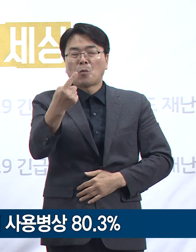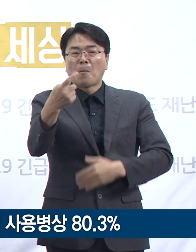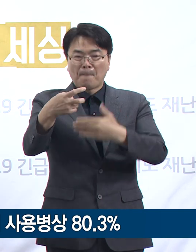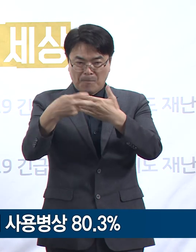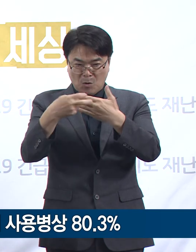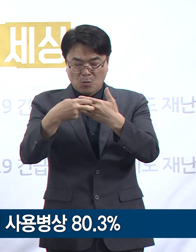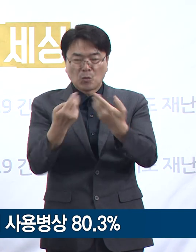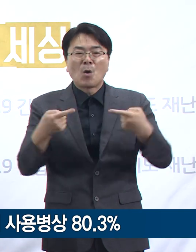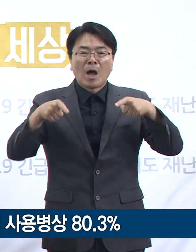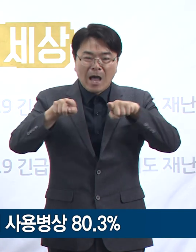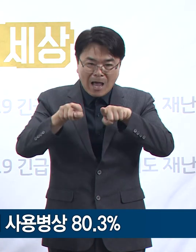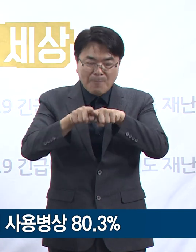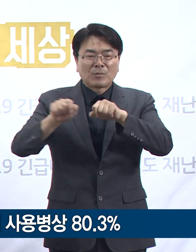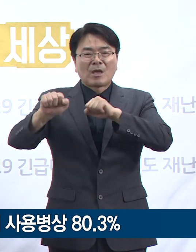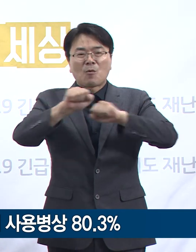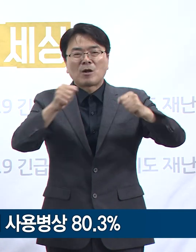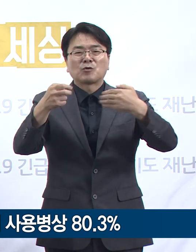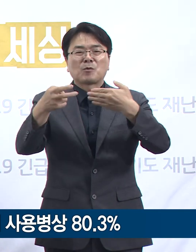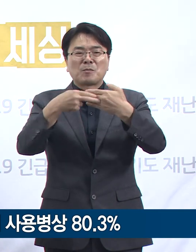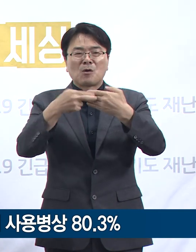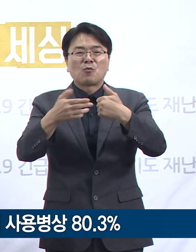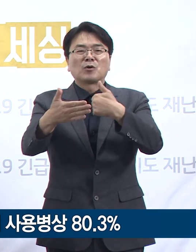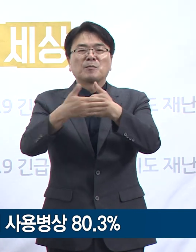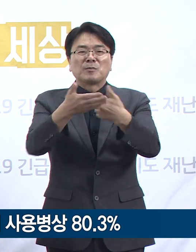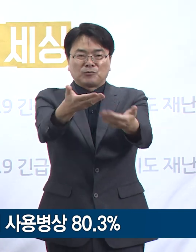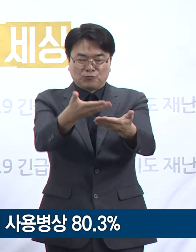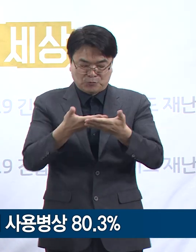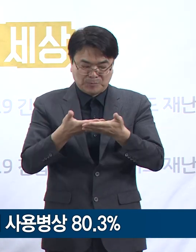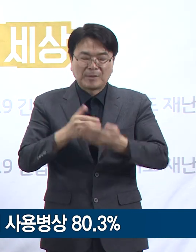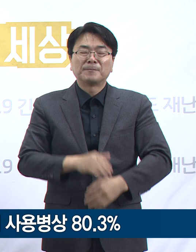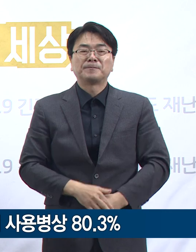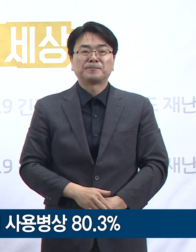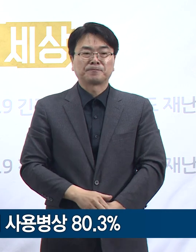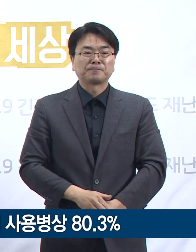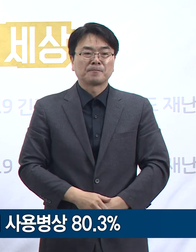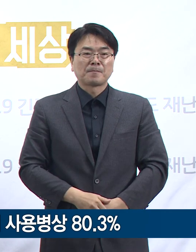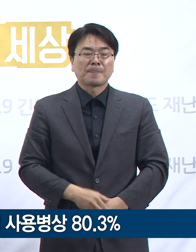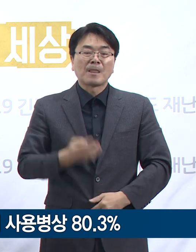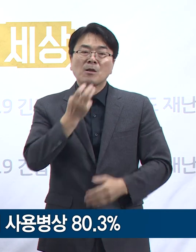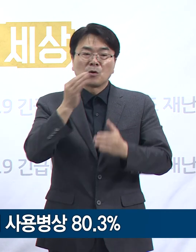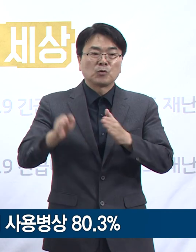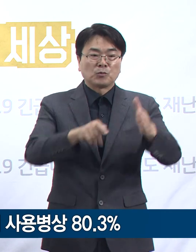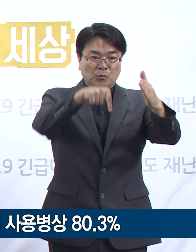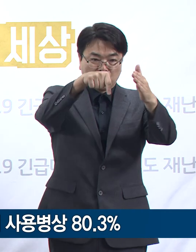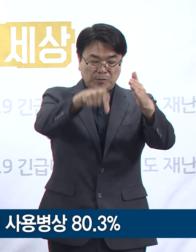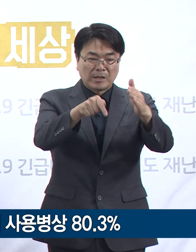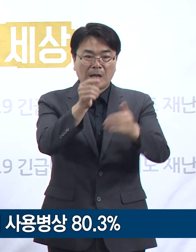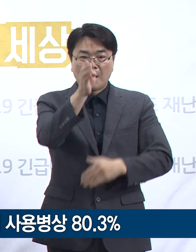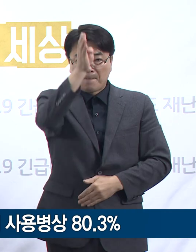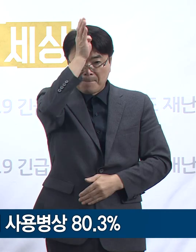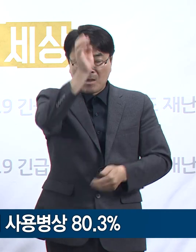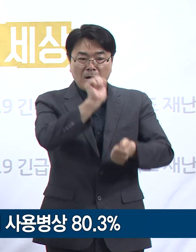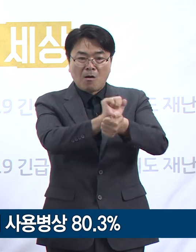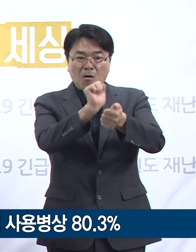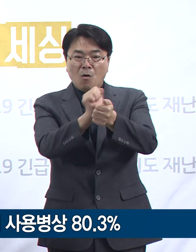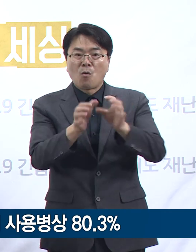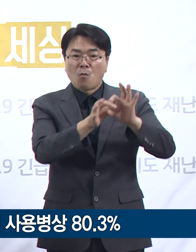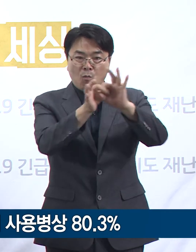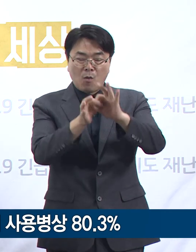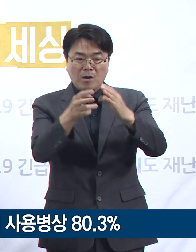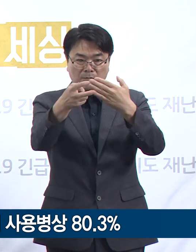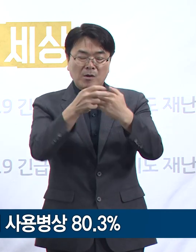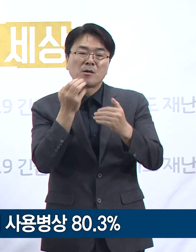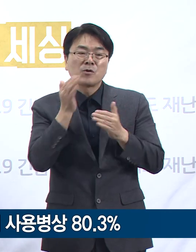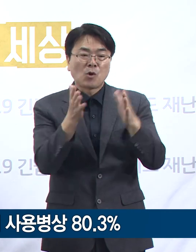40병상을 추가 확보하였음을 말씀드립니다. 참고로 도내 지정된 감염병 관리기관은 경기도 의료원,